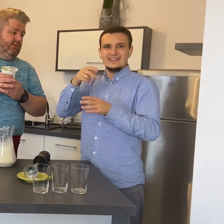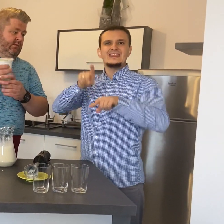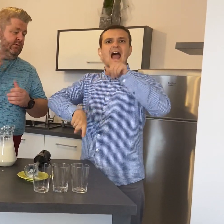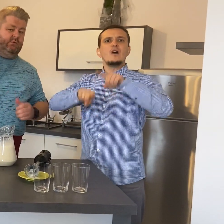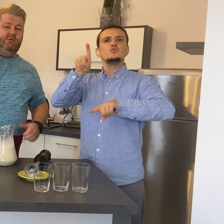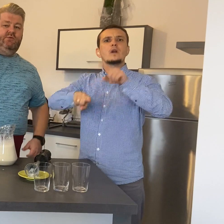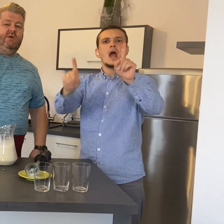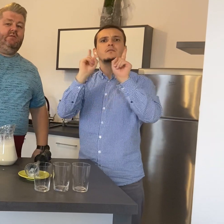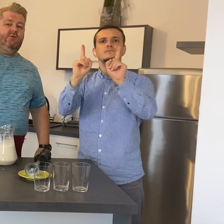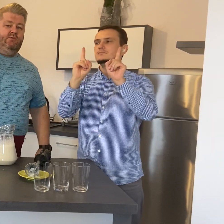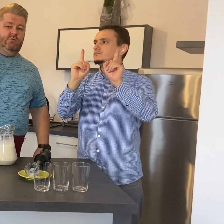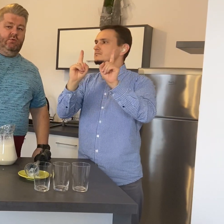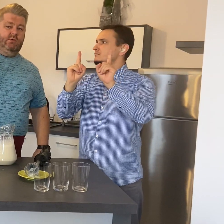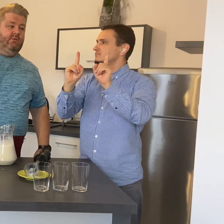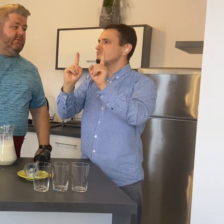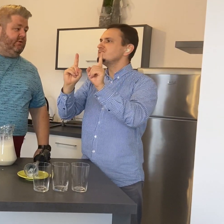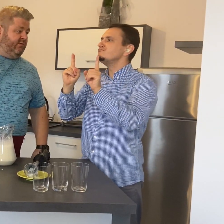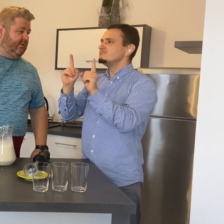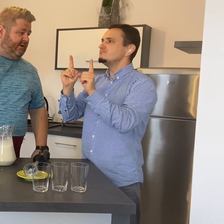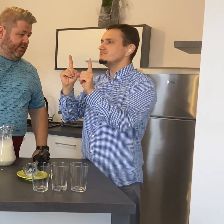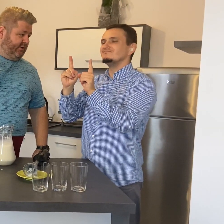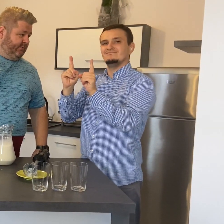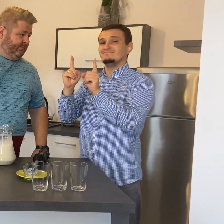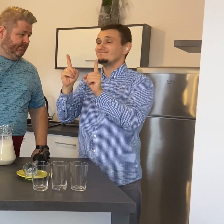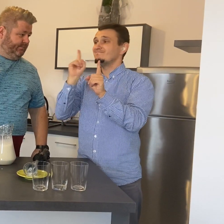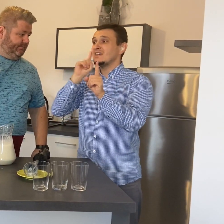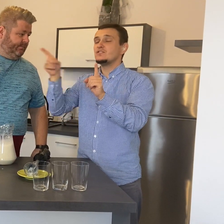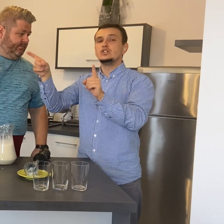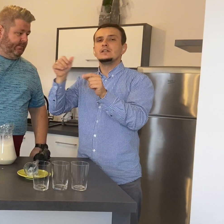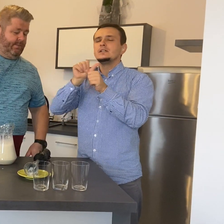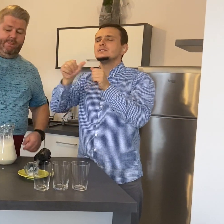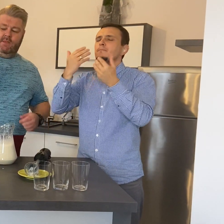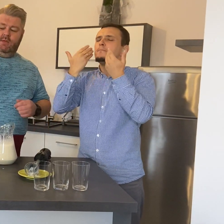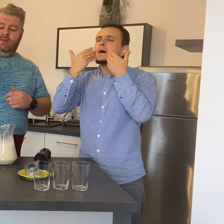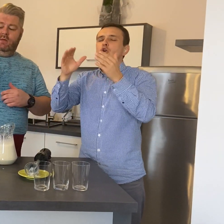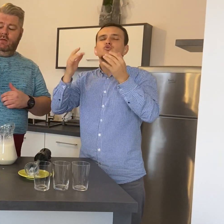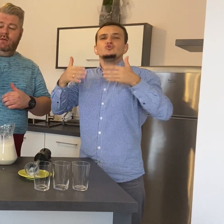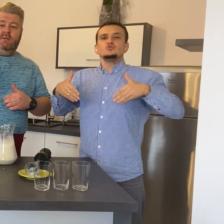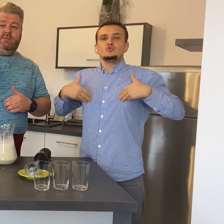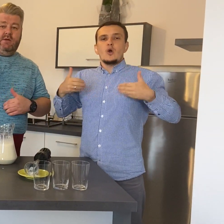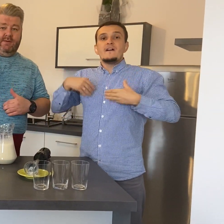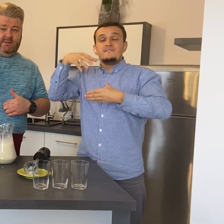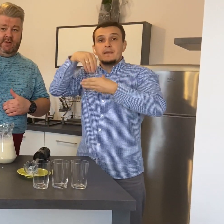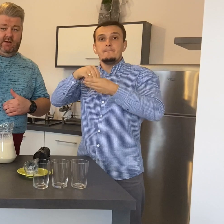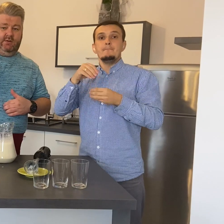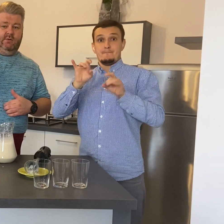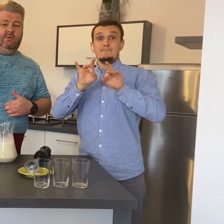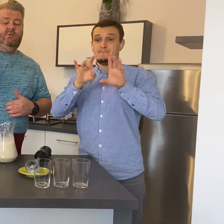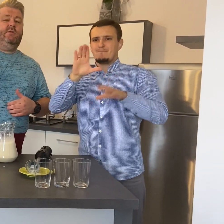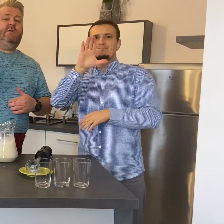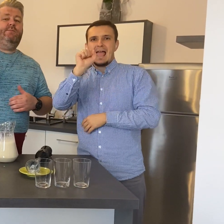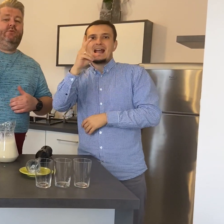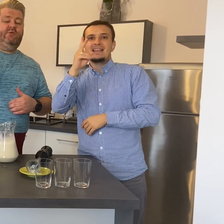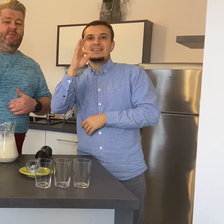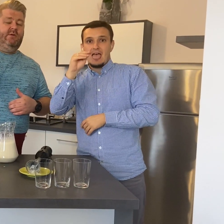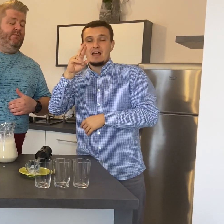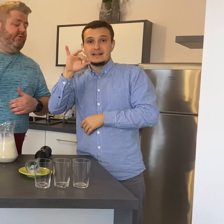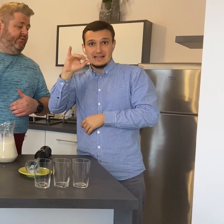Świetne źródło zdrowych bakterii. Tych bakterii, które są nam potrzebne w przewodzie